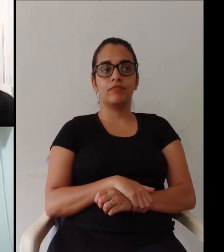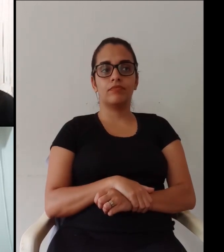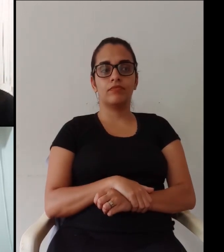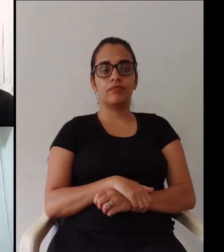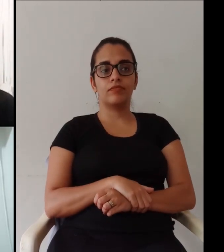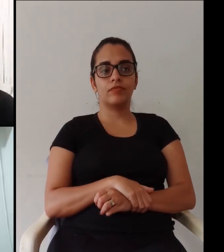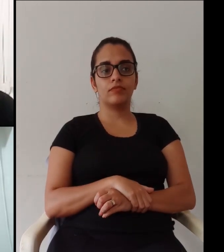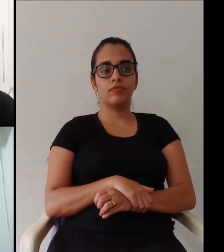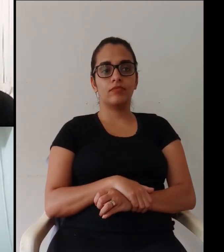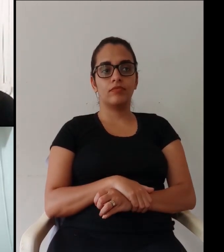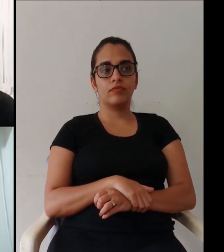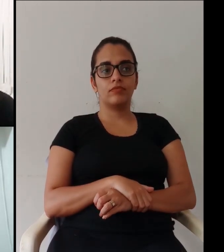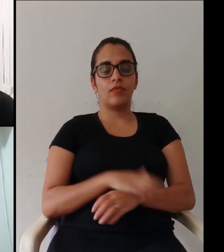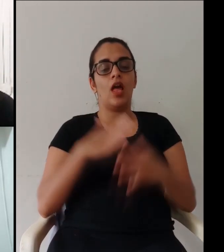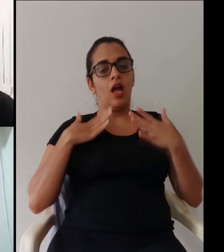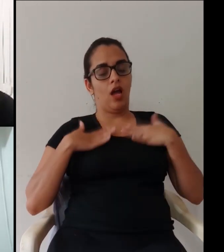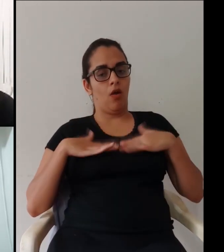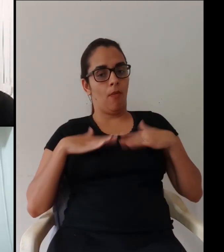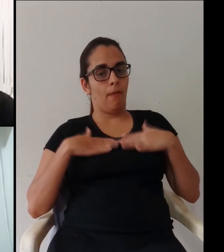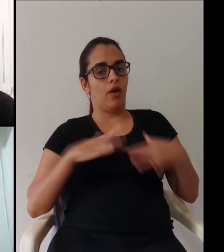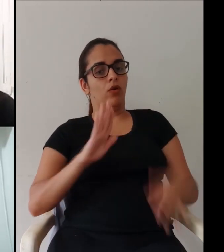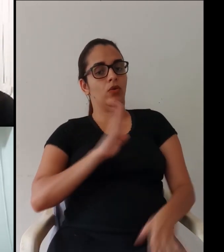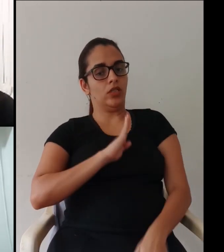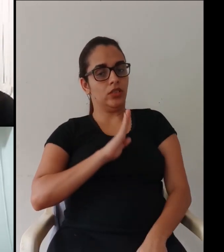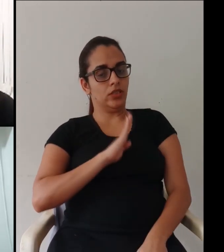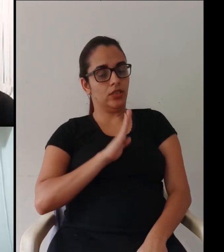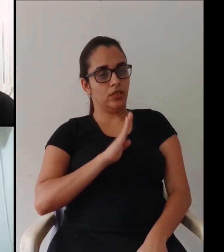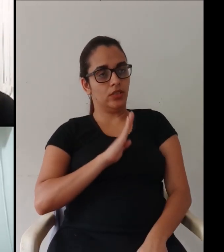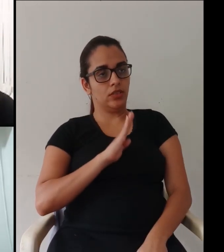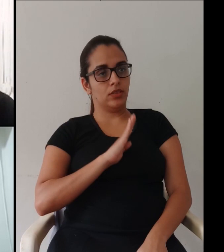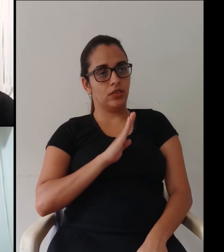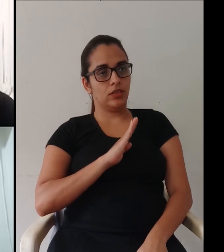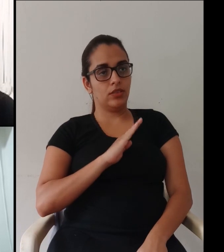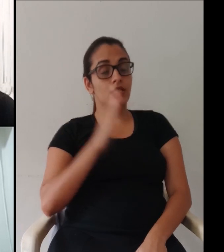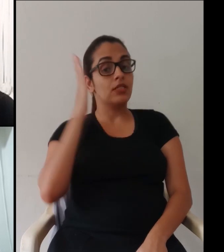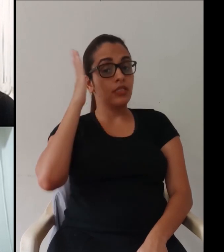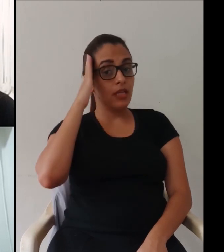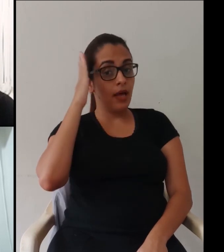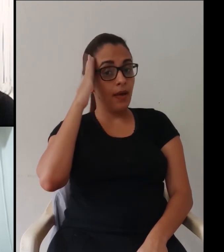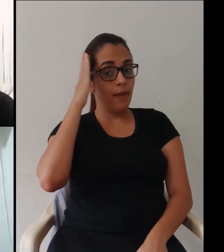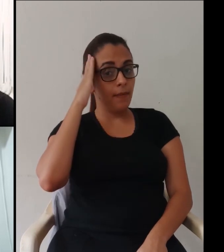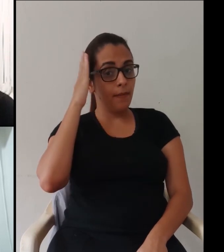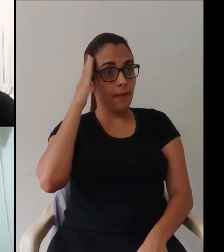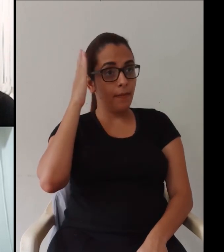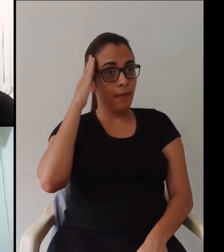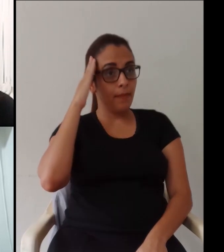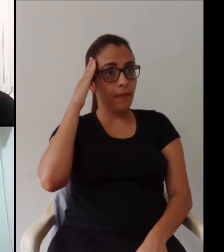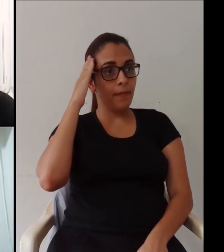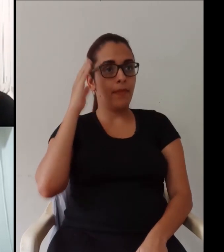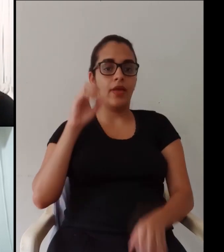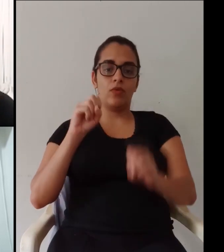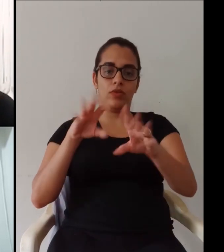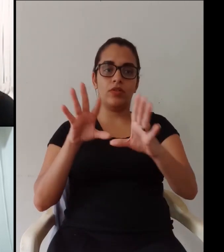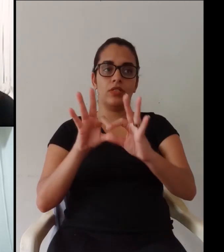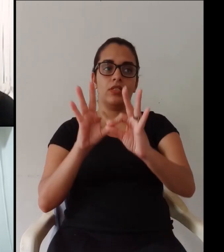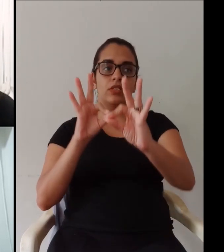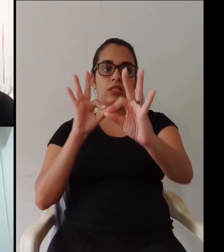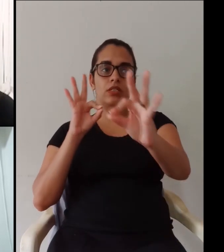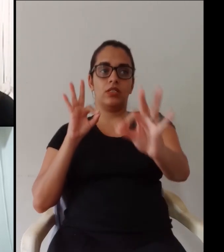falar de uma forma simples a gente tá conseguindo com certeza eu acho que é isso é acalmar o coração